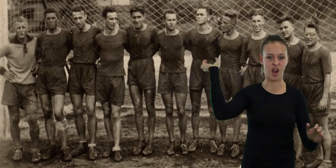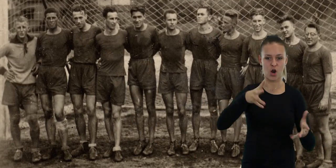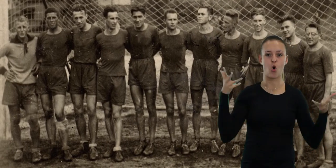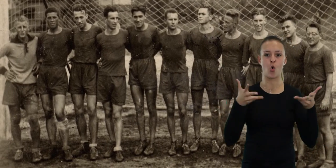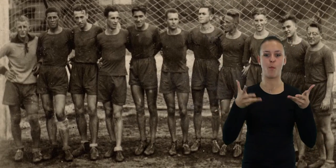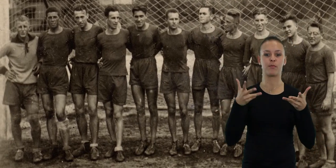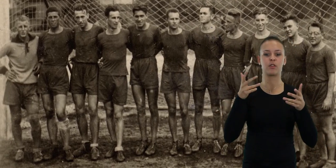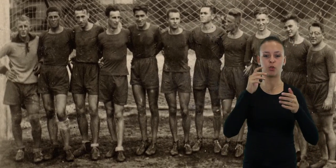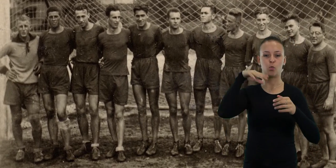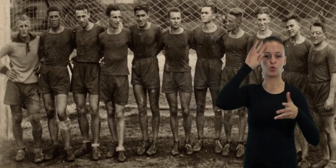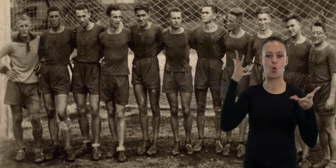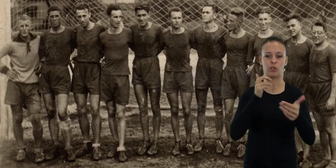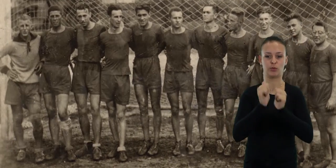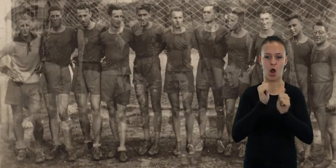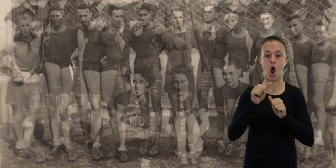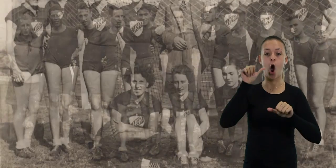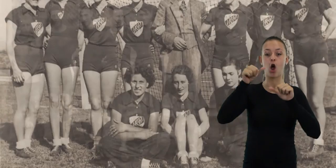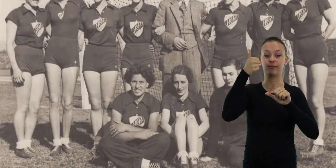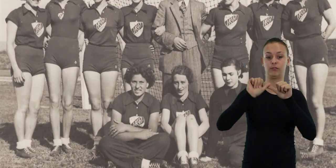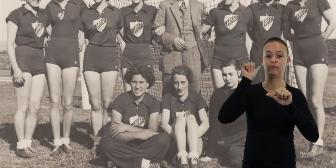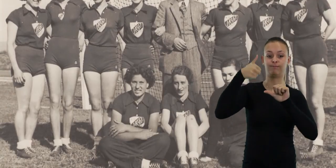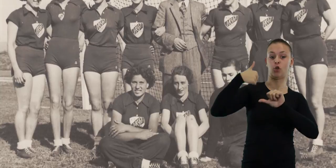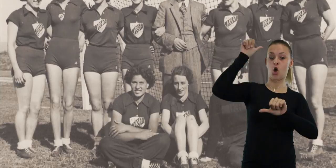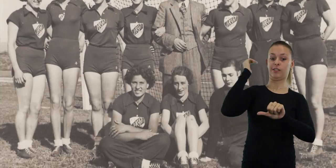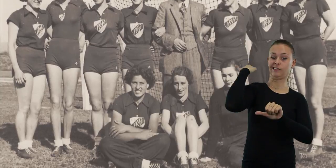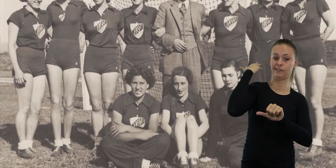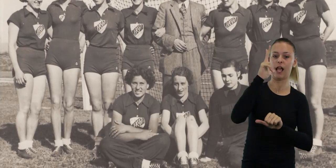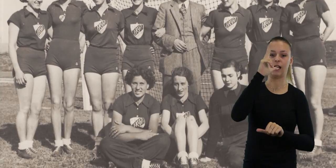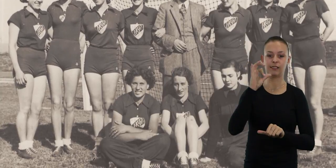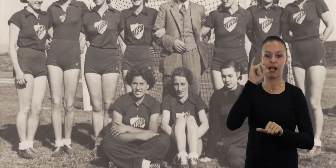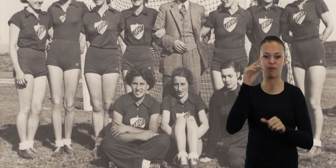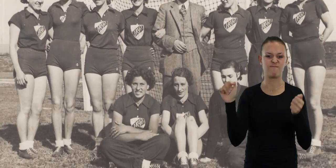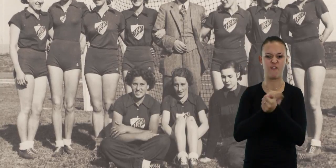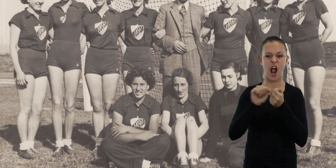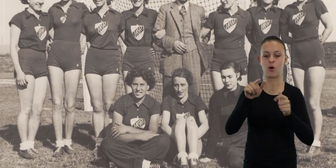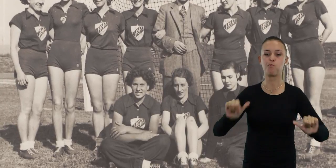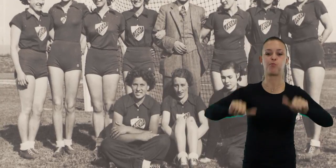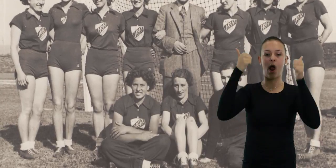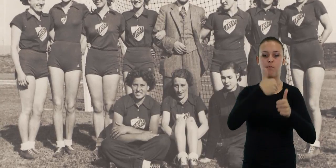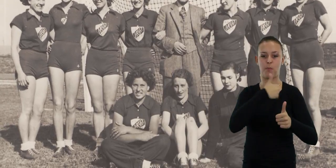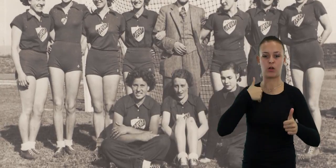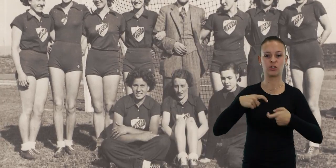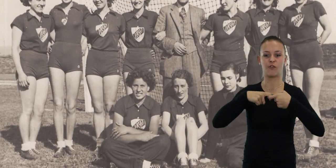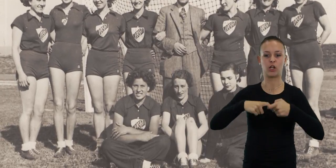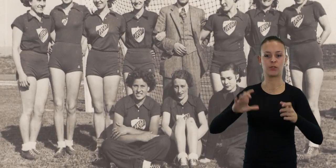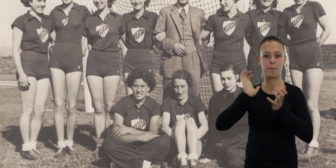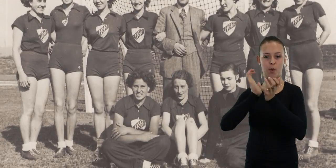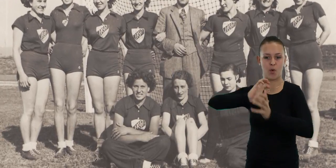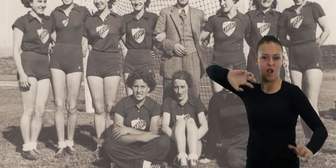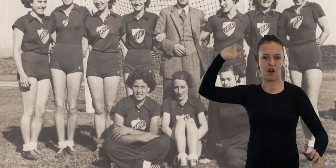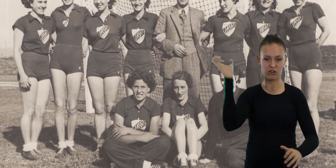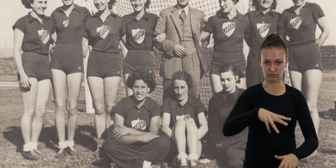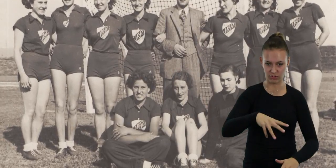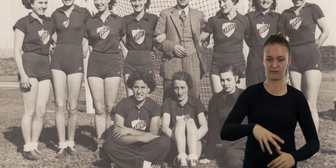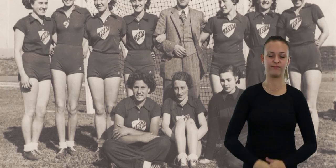piłkarze ręczni łódzkiego klubu sportowego. Rok wcześniej zawodniczki KS i KP wywalczyły za to Puchar Polskiego